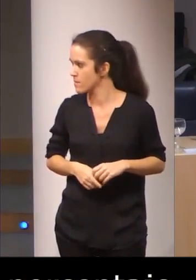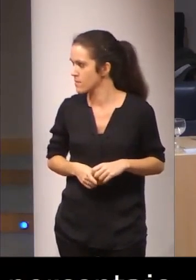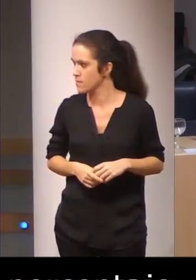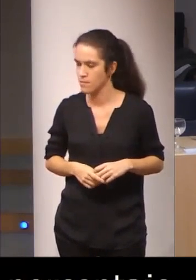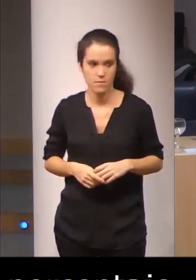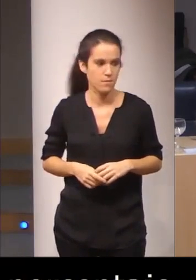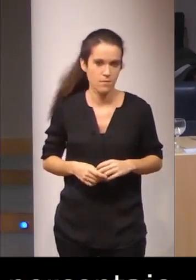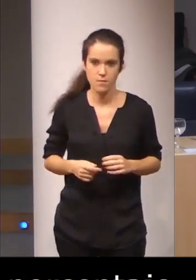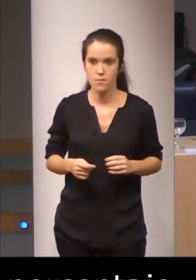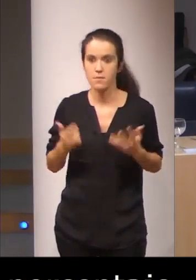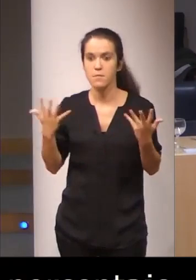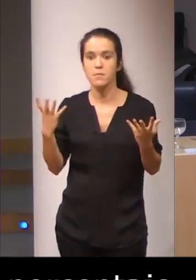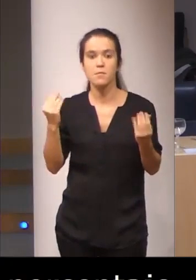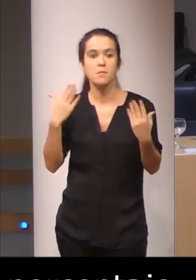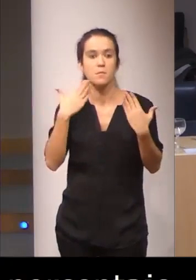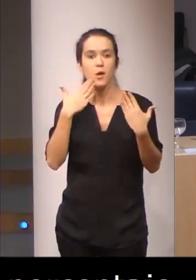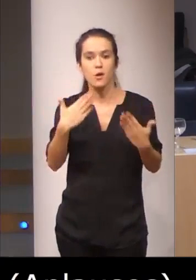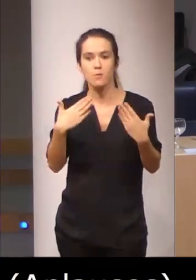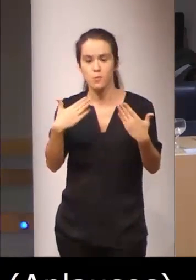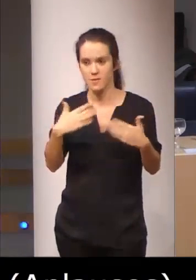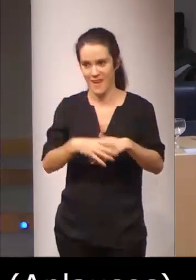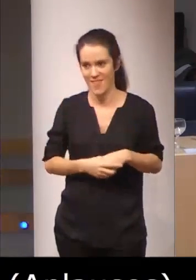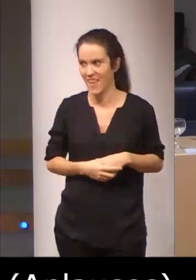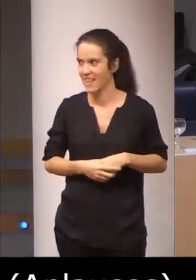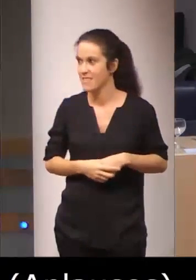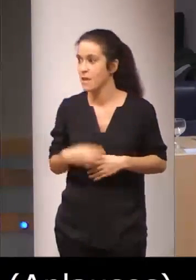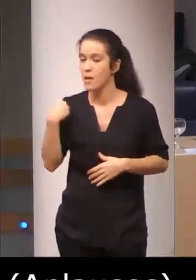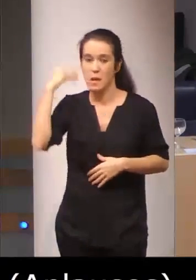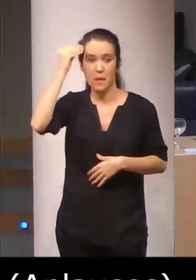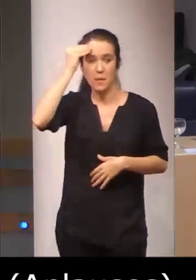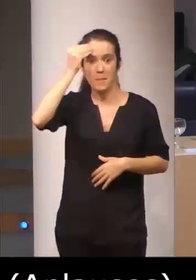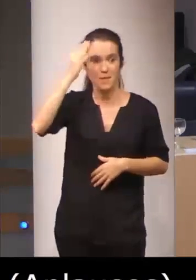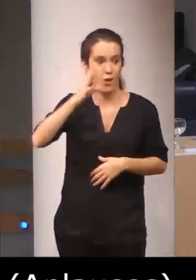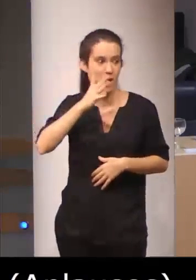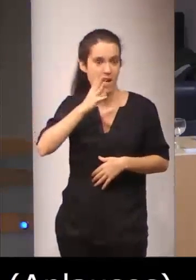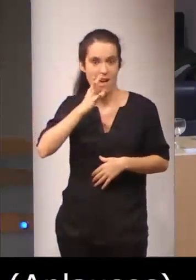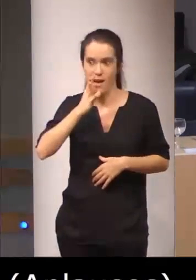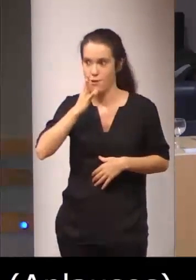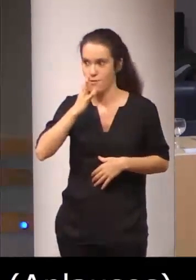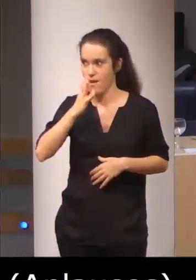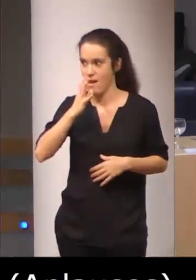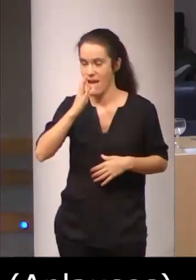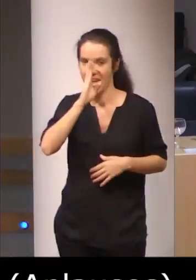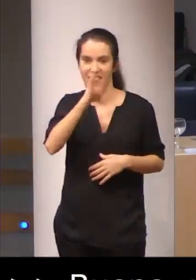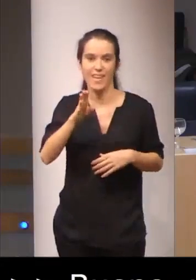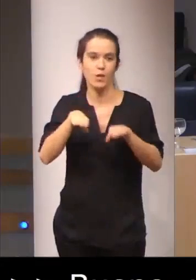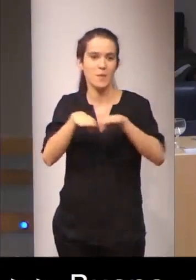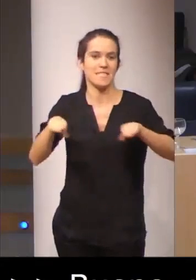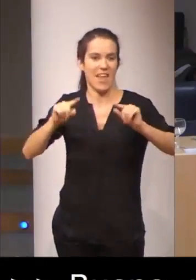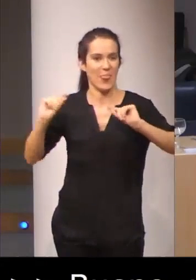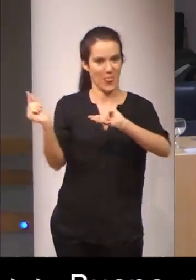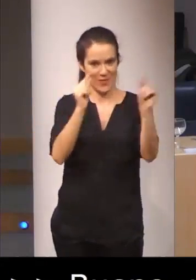Bueno, muchas gracias. Y yo creo que vamos a pasar directamente a la mesa de debate